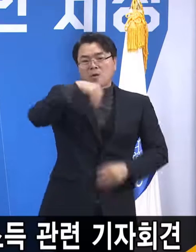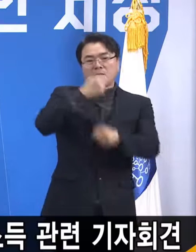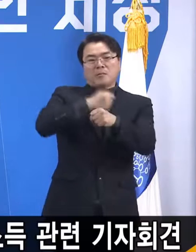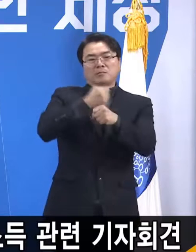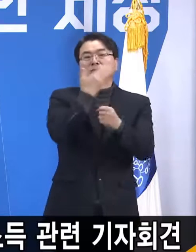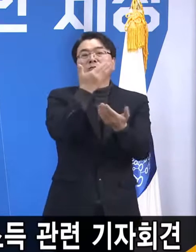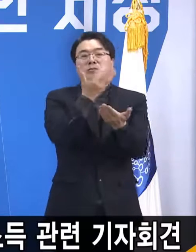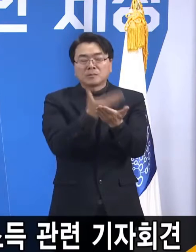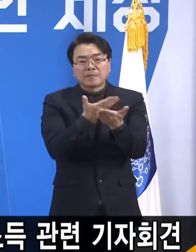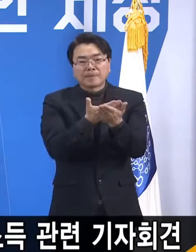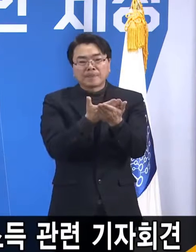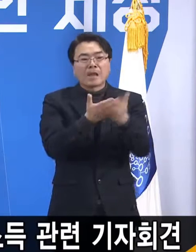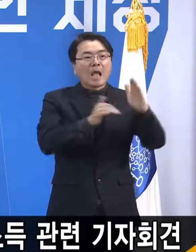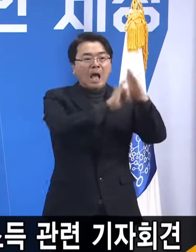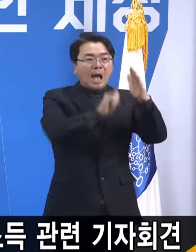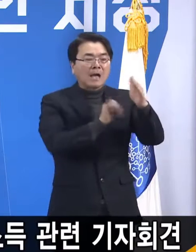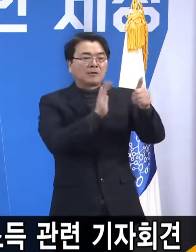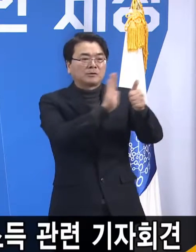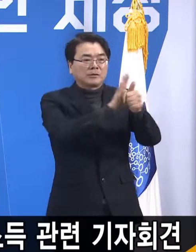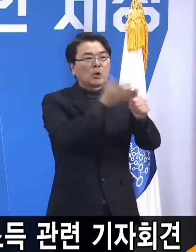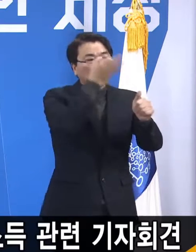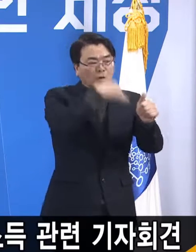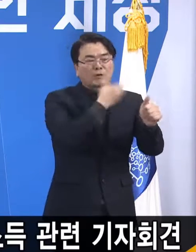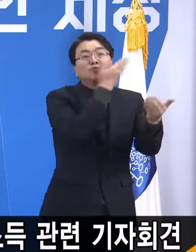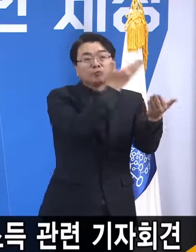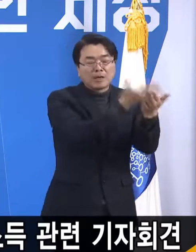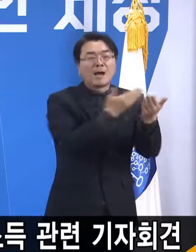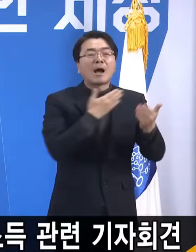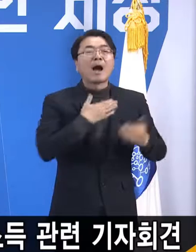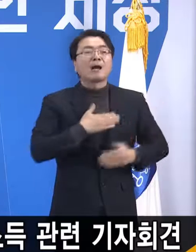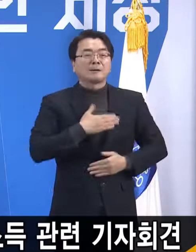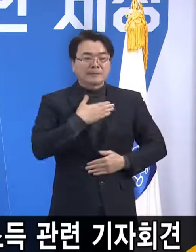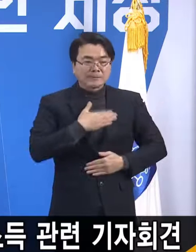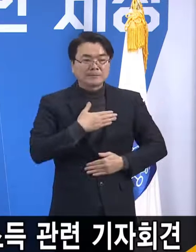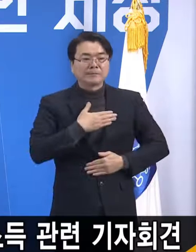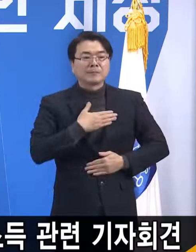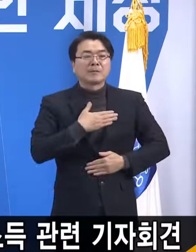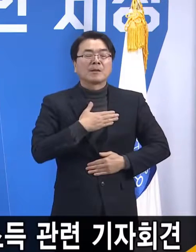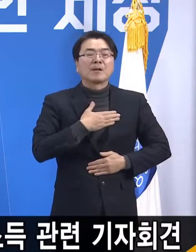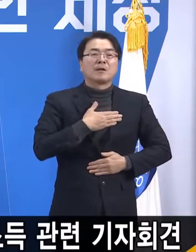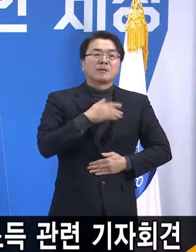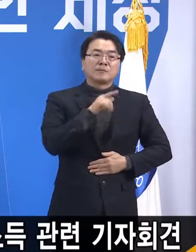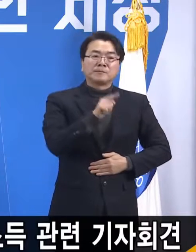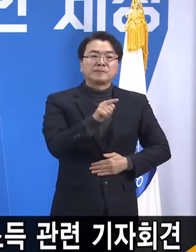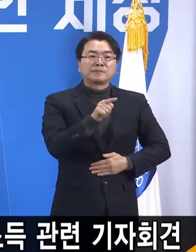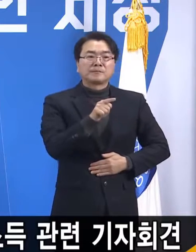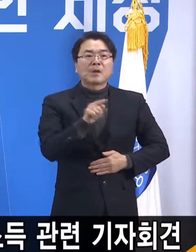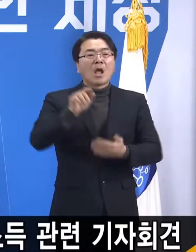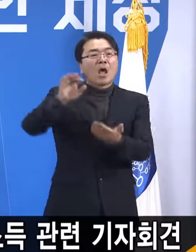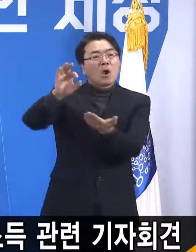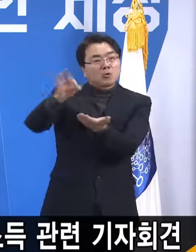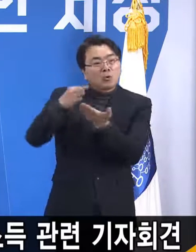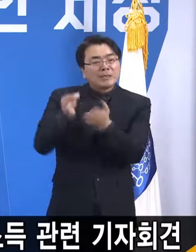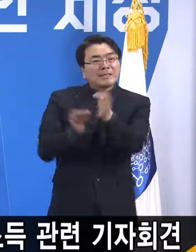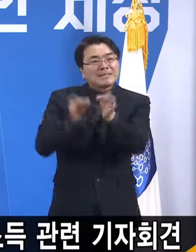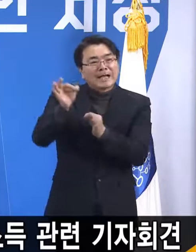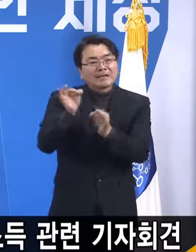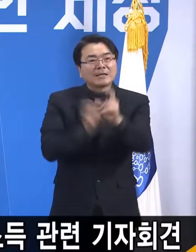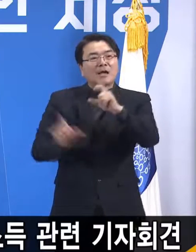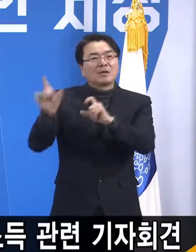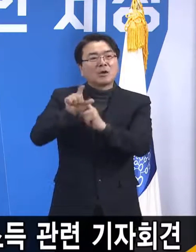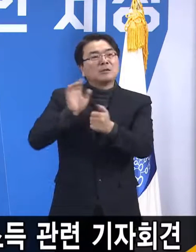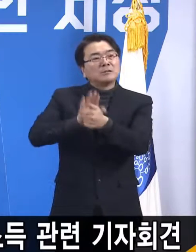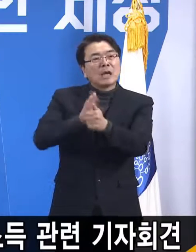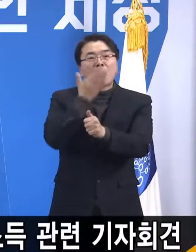가계 지원 효과도 중요하지만 가계 지원을 더해서 그것이 소비 진작으로 나아갈 수 있다면